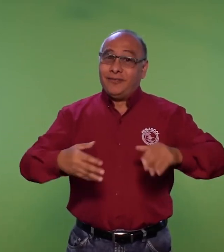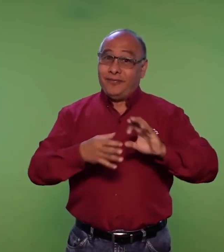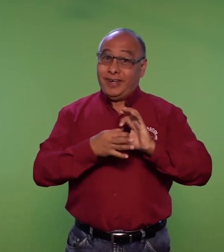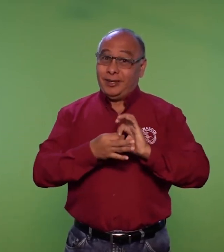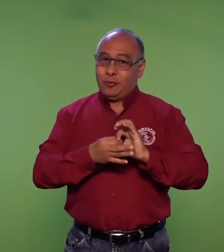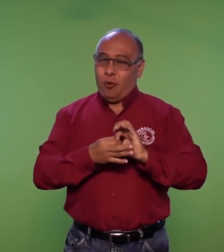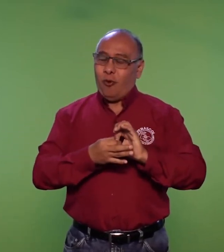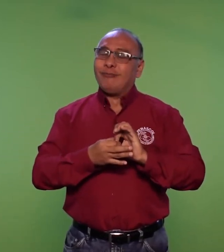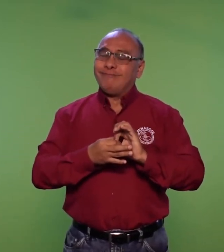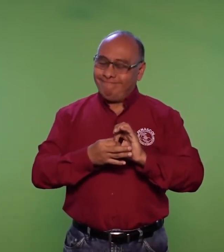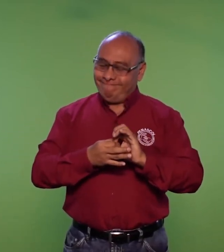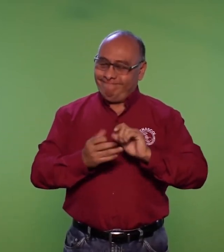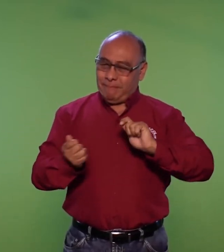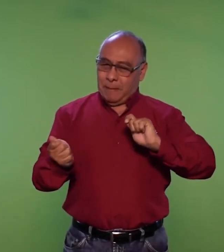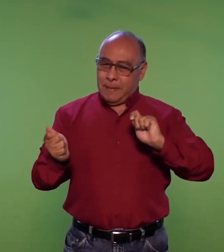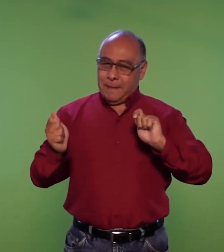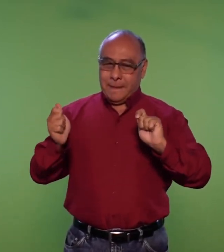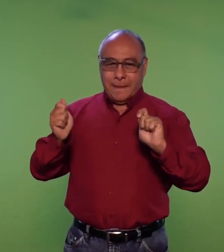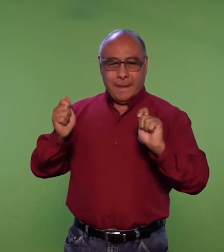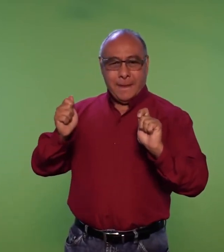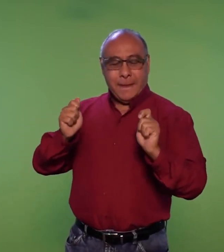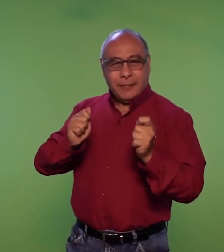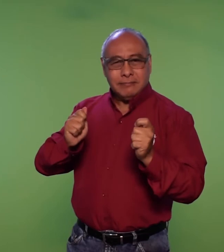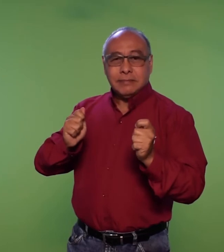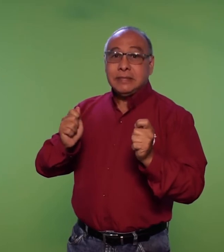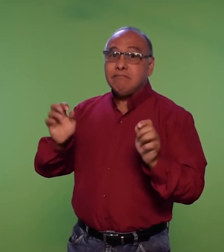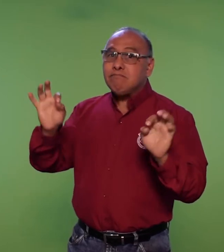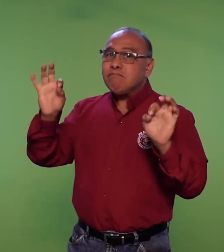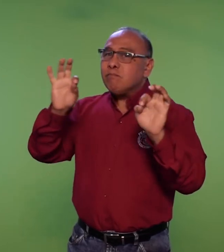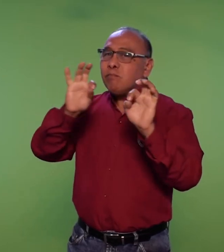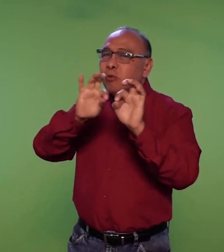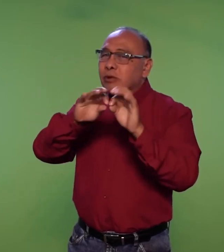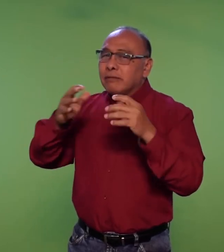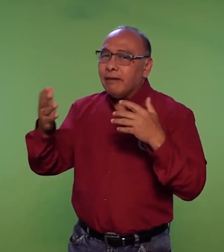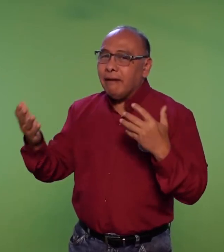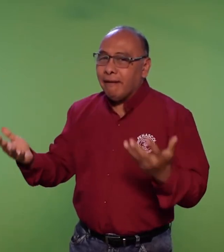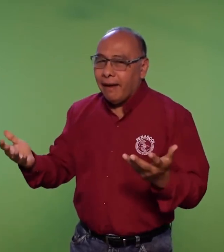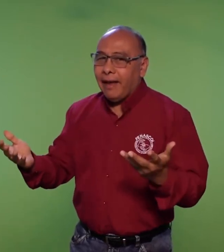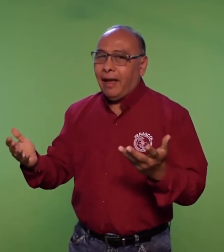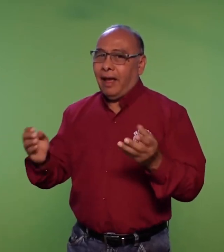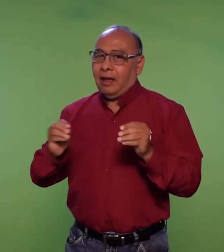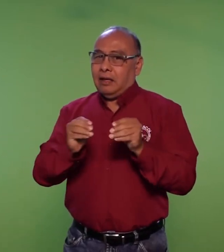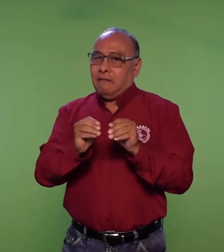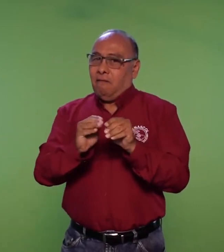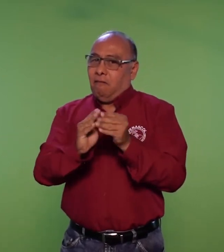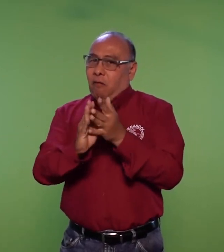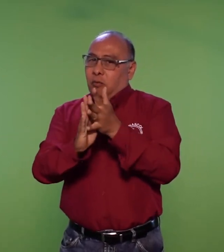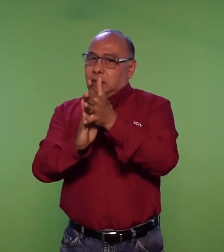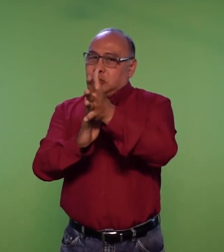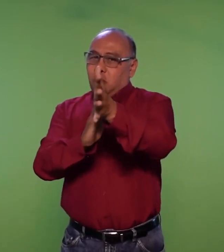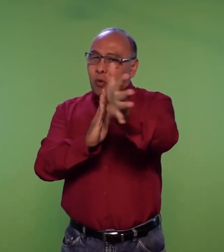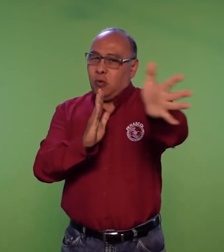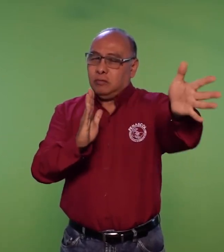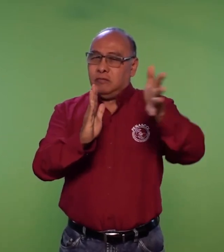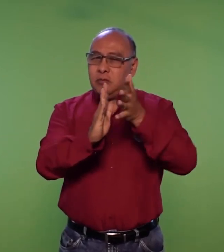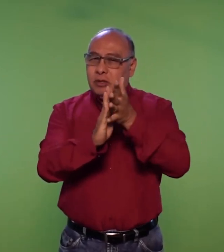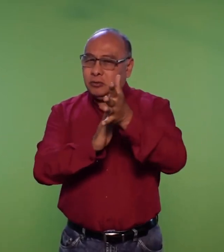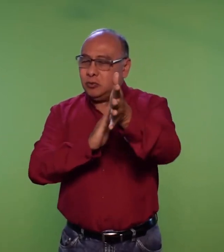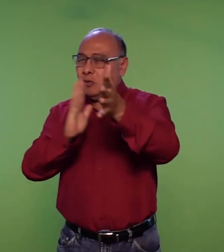fenascool transformemos nuestra forma de difundir la información para que la